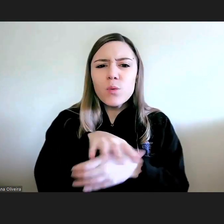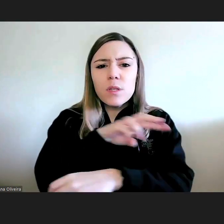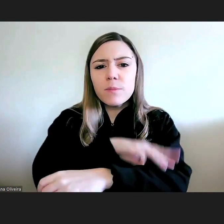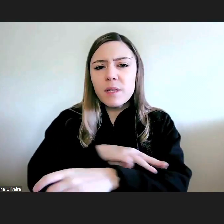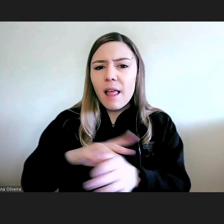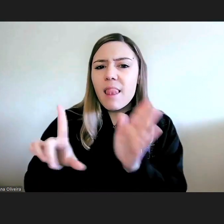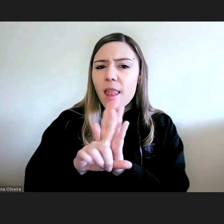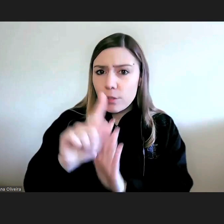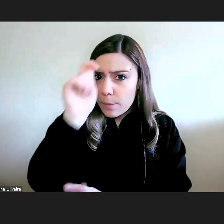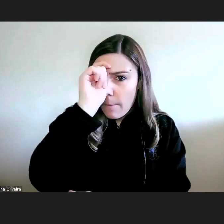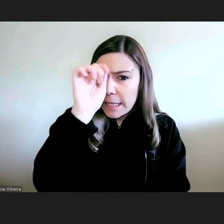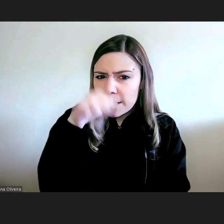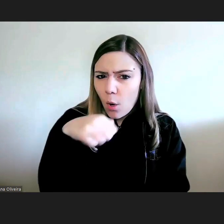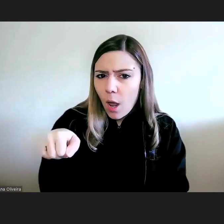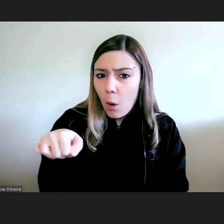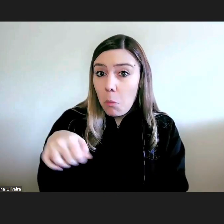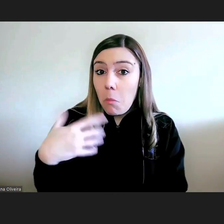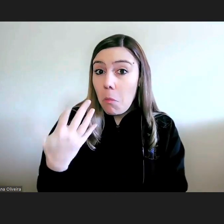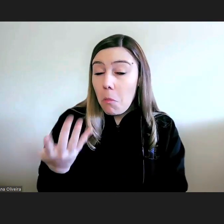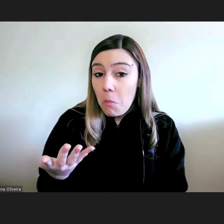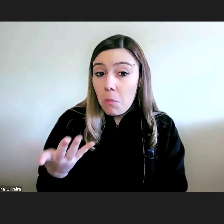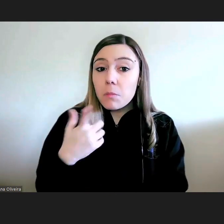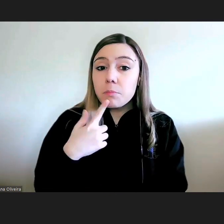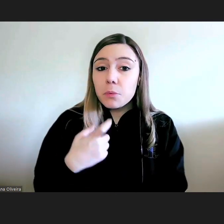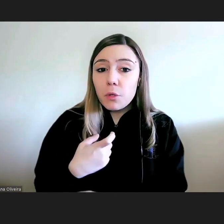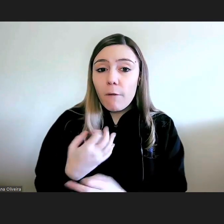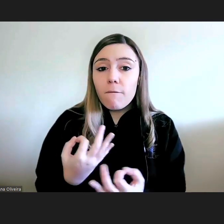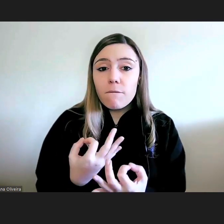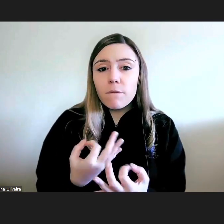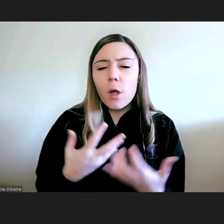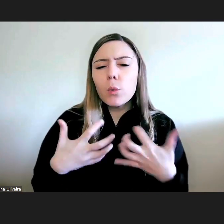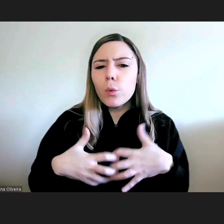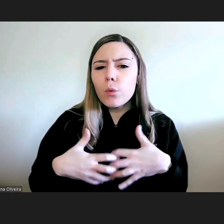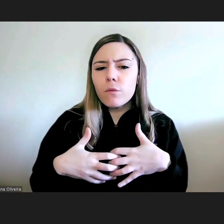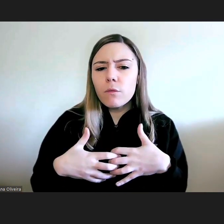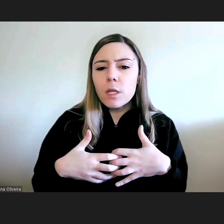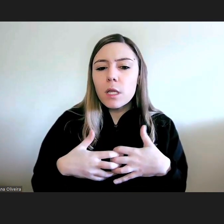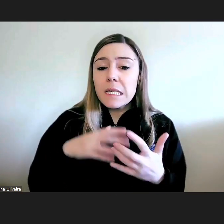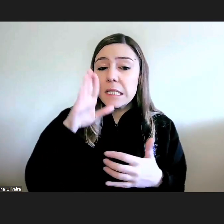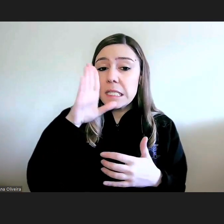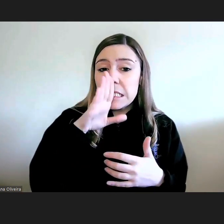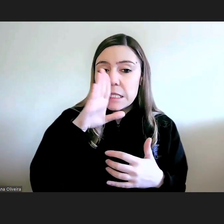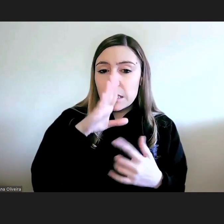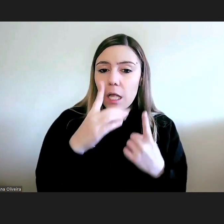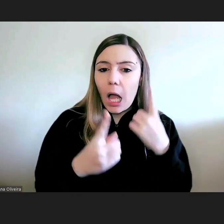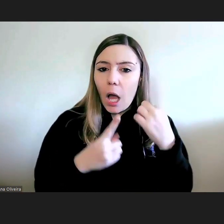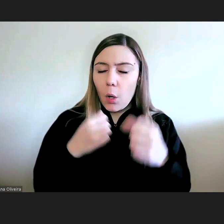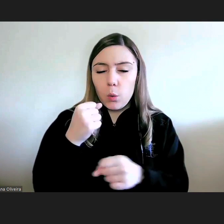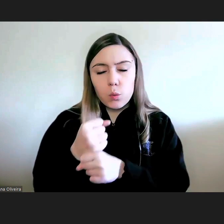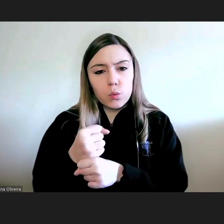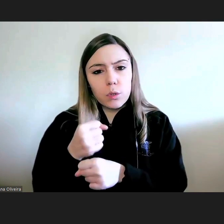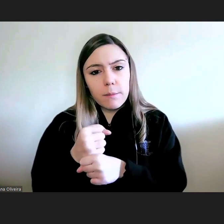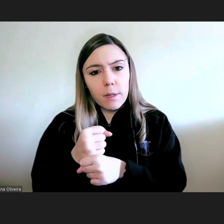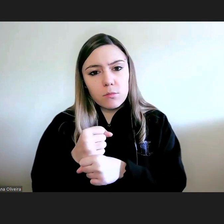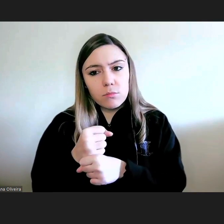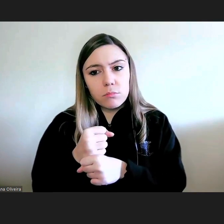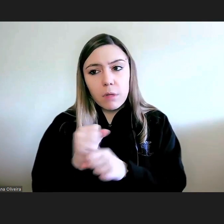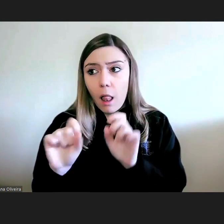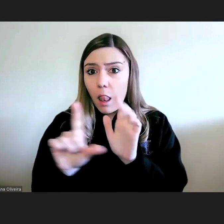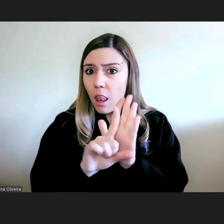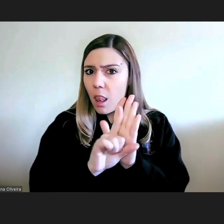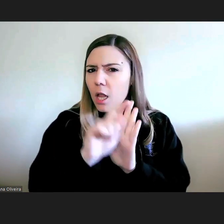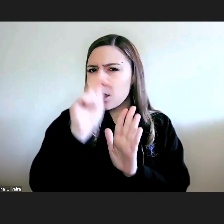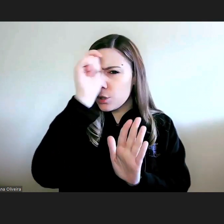em que aquilo que nos vem a colocar é a dúvida sobre se uma determinada atuação cumpriu a lei